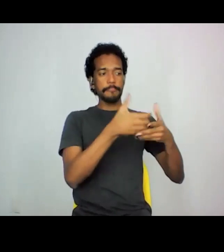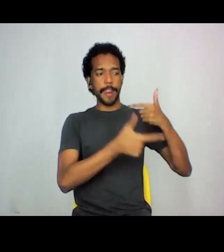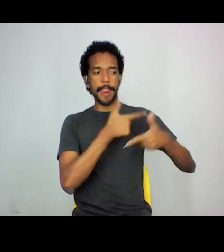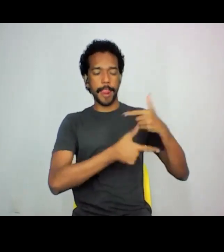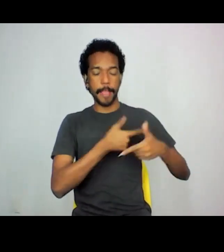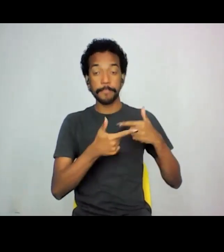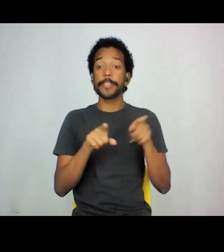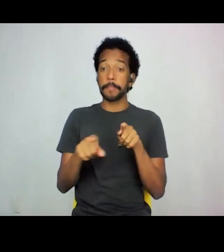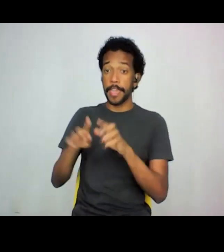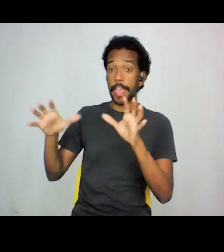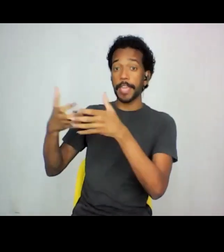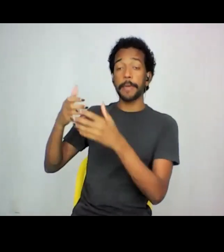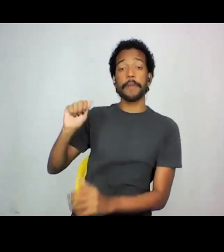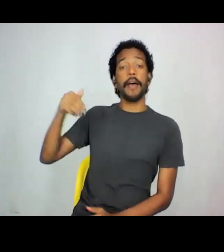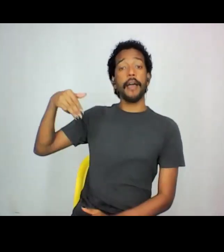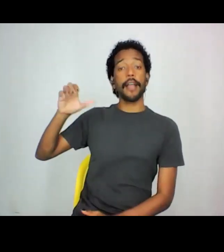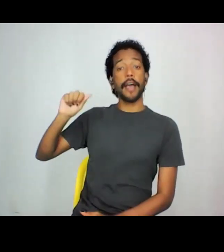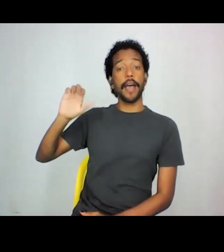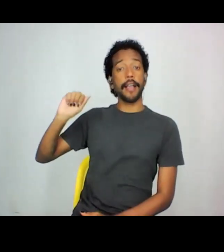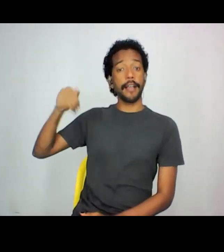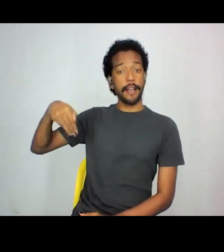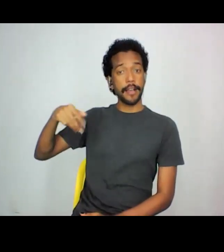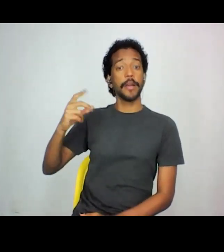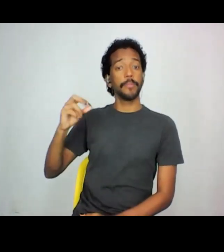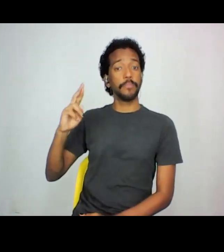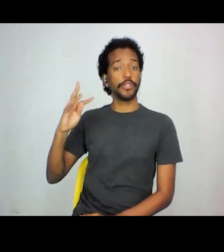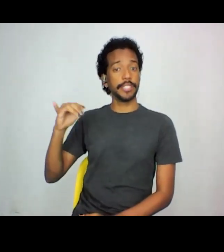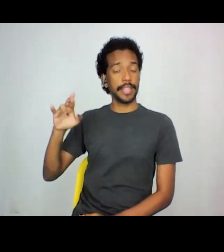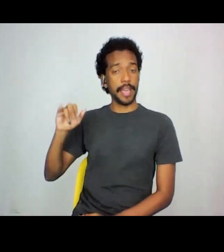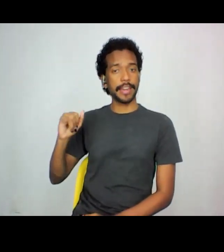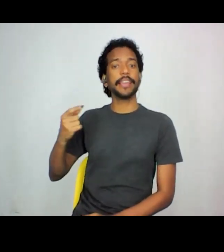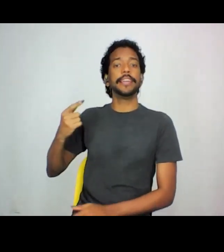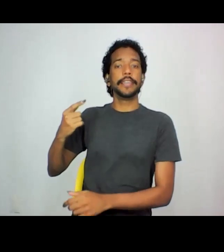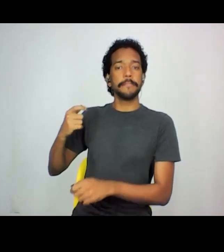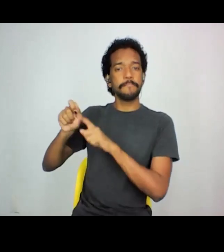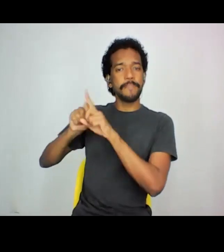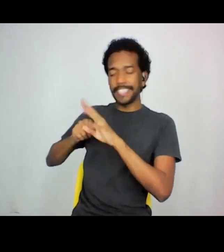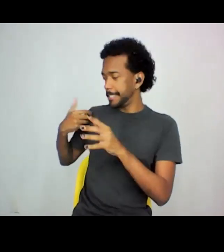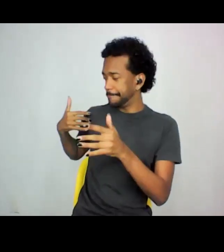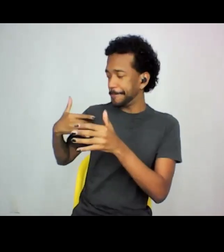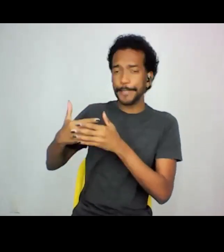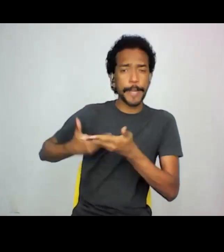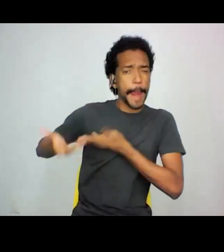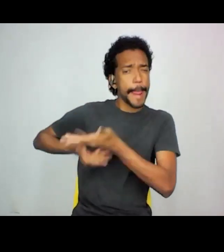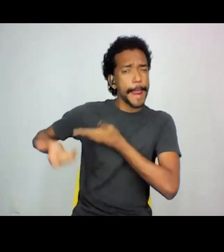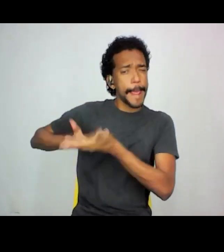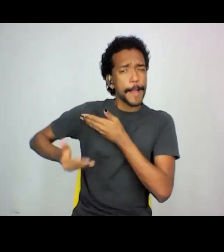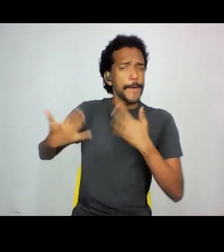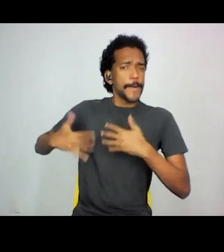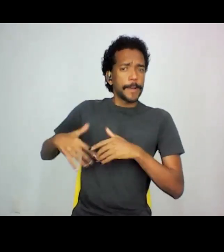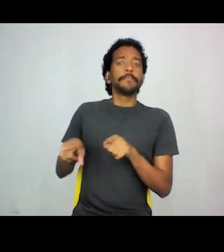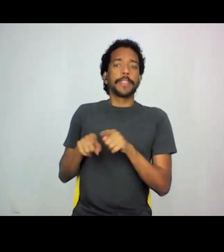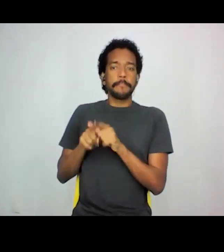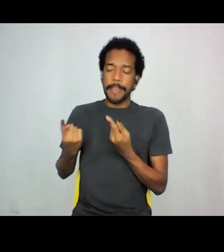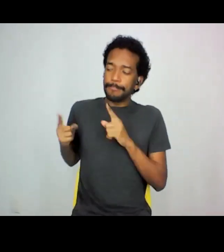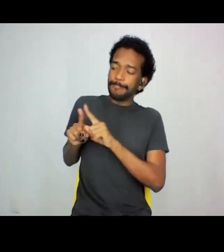equipe a Campo Ortinari também, pelas trocas dos últimos meses, que foram intensas. A minha parceira Carol, que